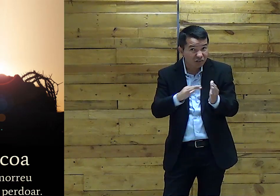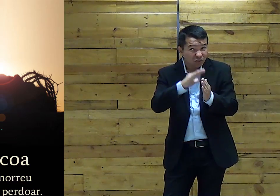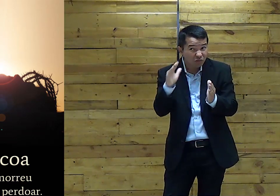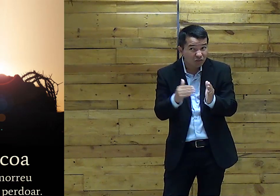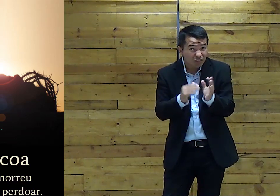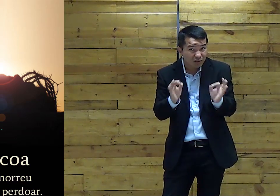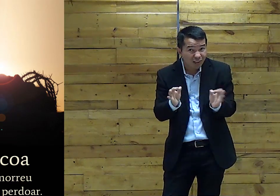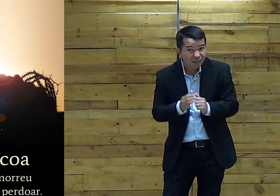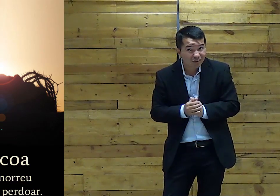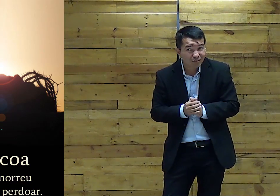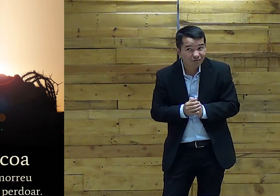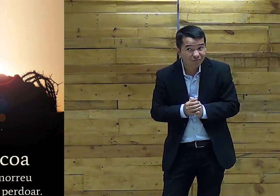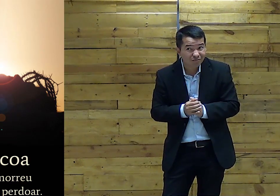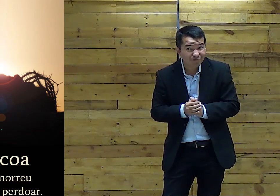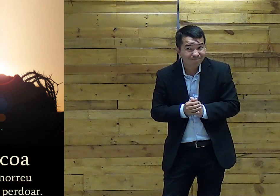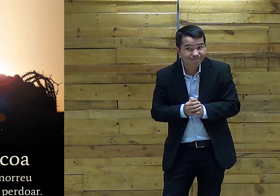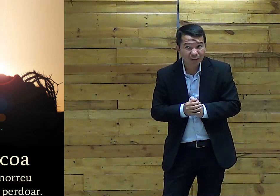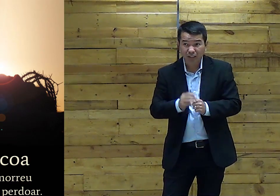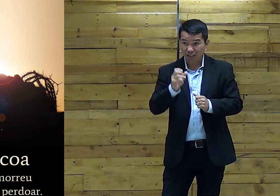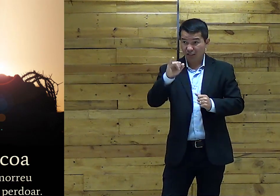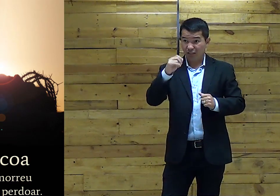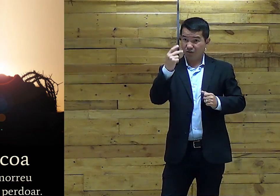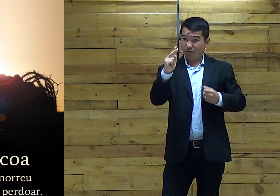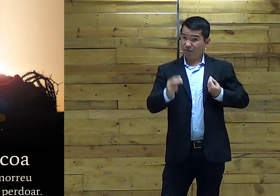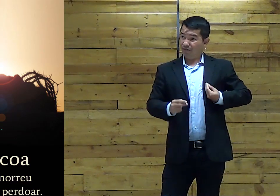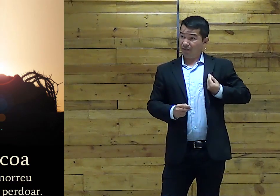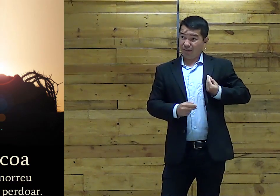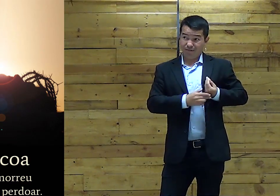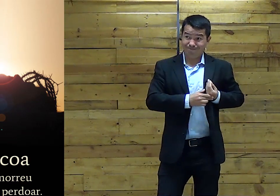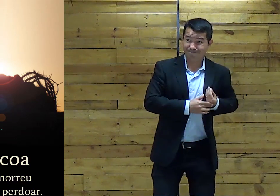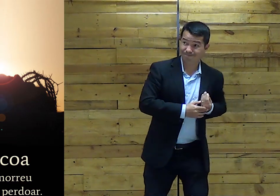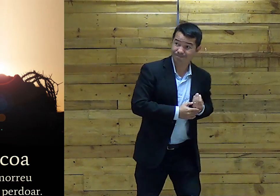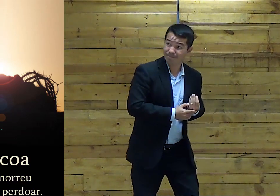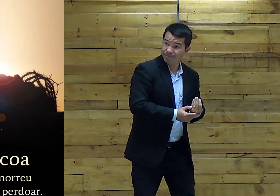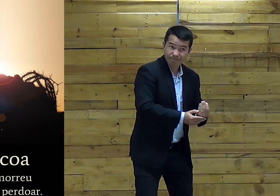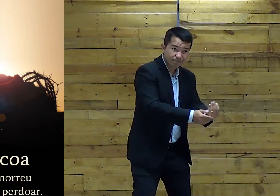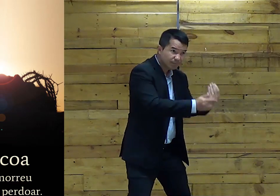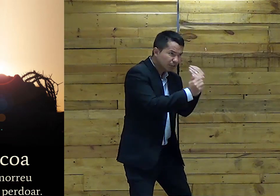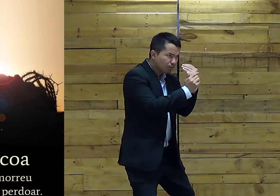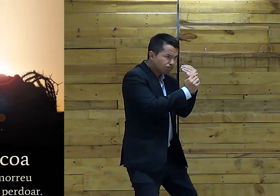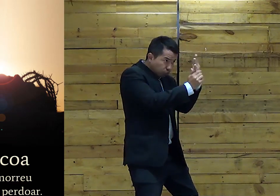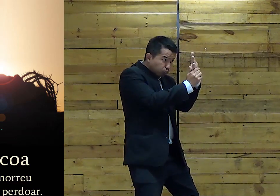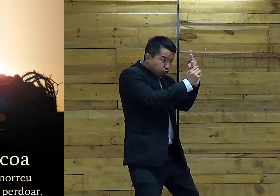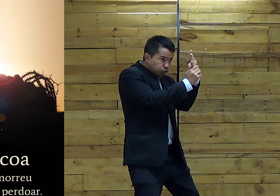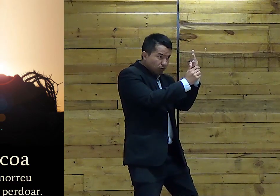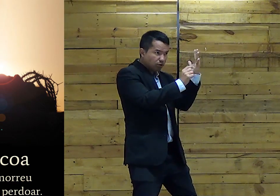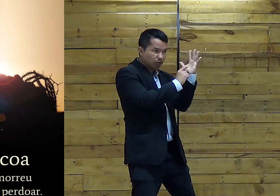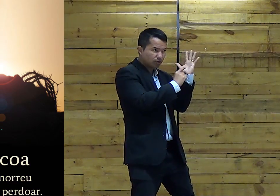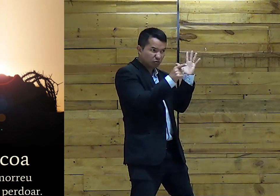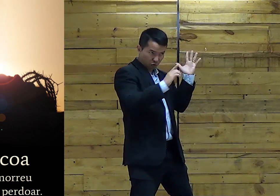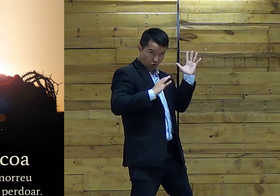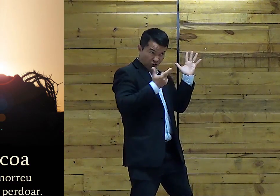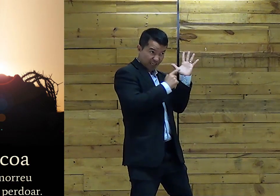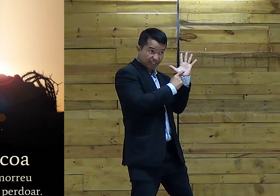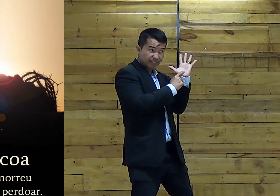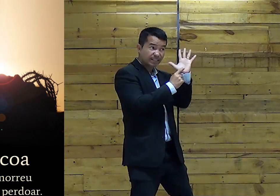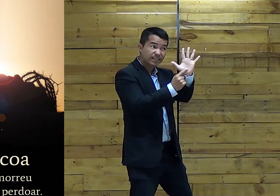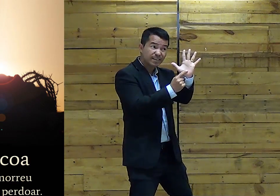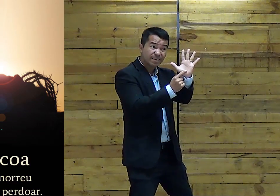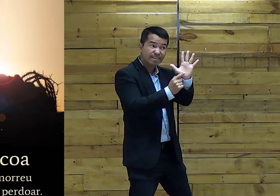Você faz tudo certo? Se a sua vida For aberta Você